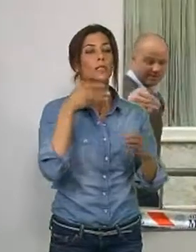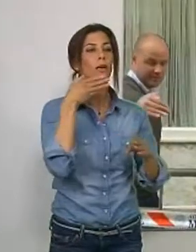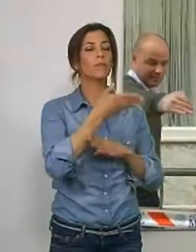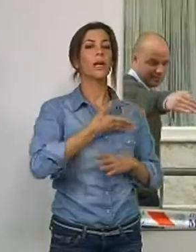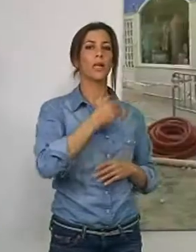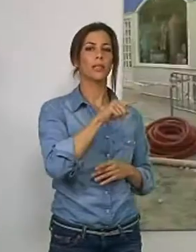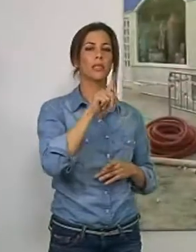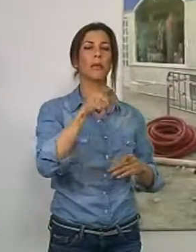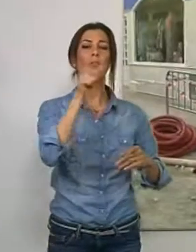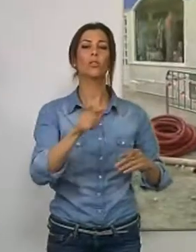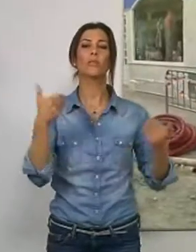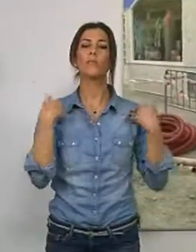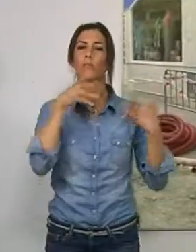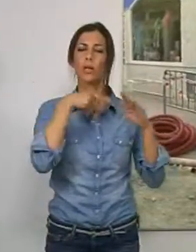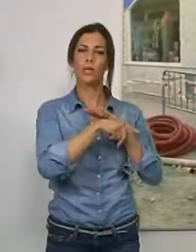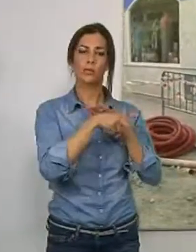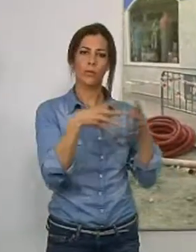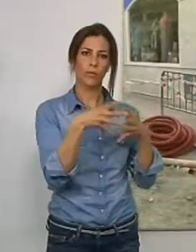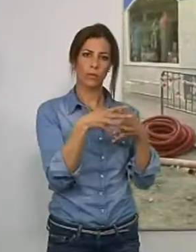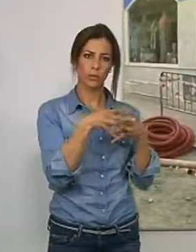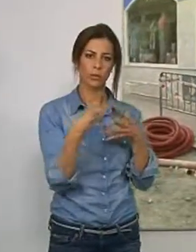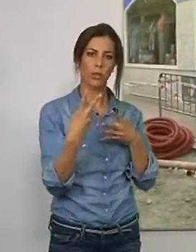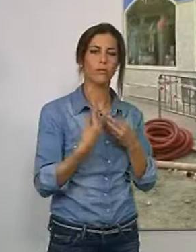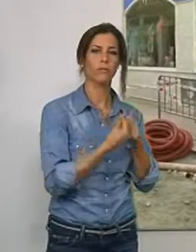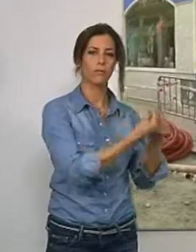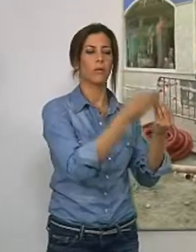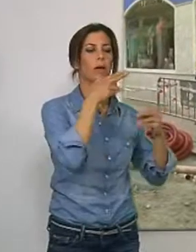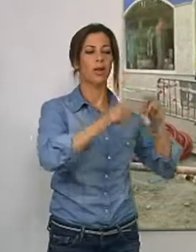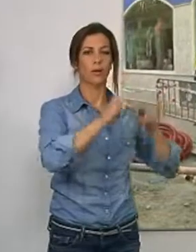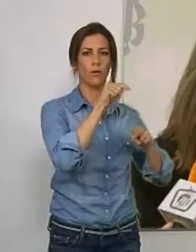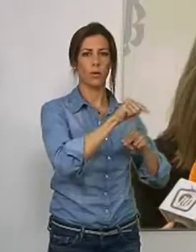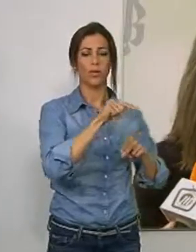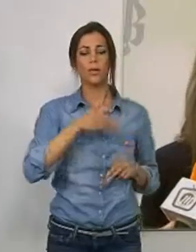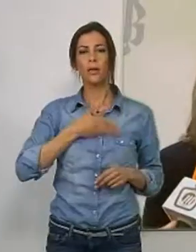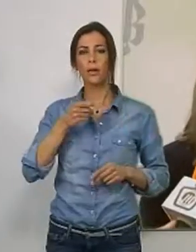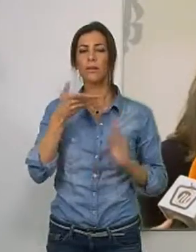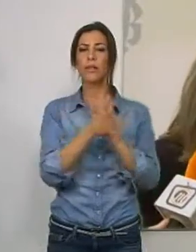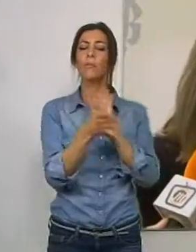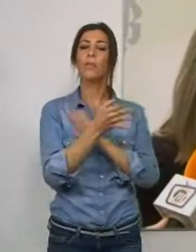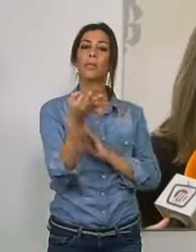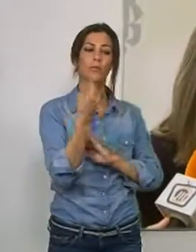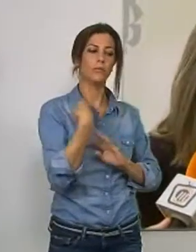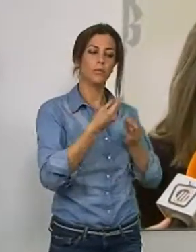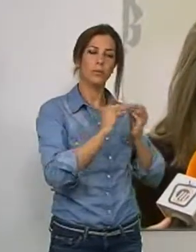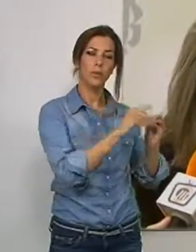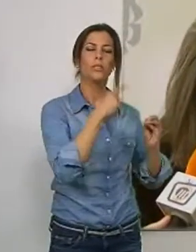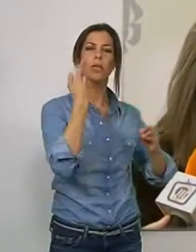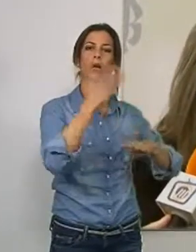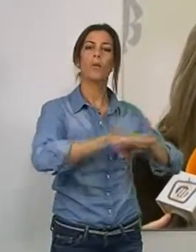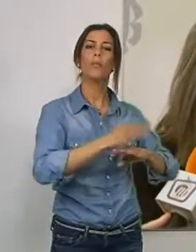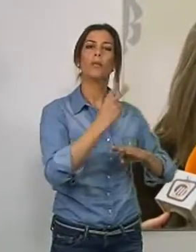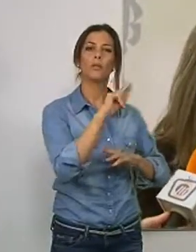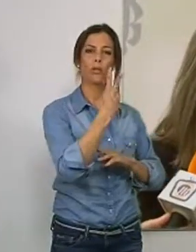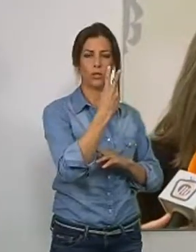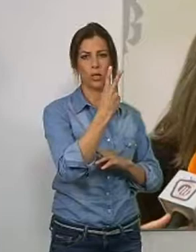corporativo encargado del área de gestión de infraestructuras a las obras. La alcaldesa explicó que esta actuación cumple